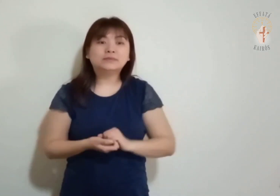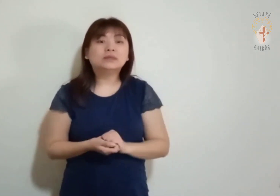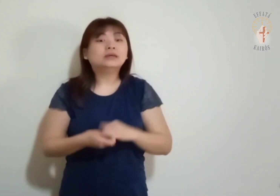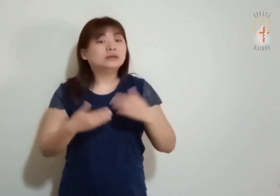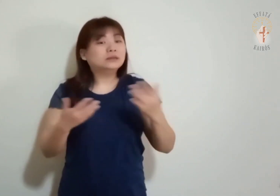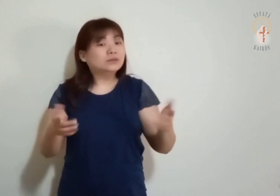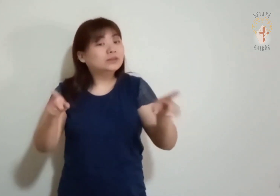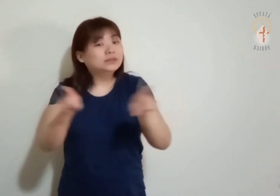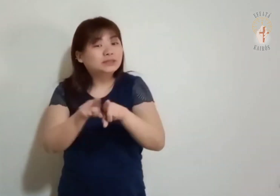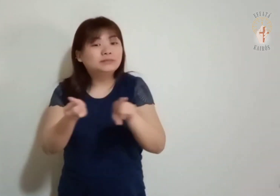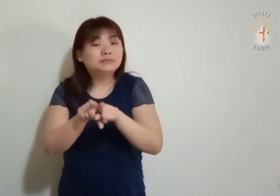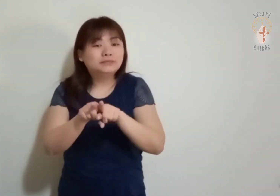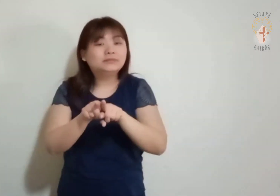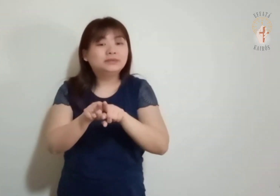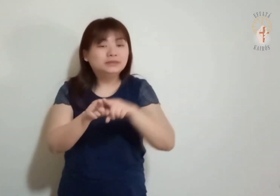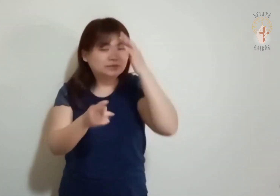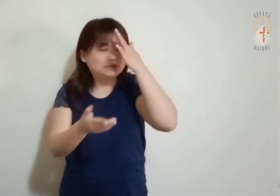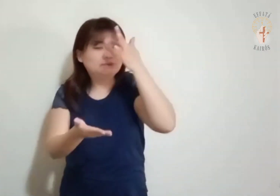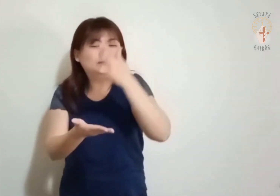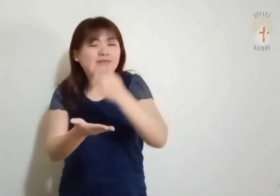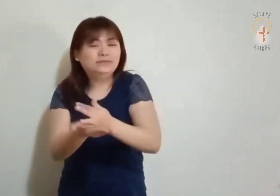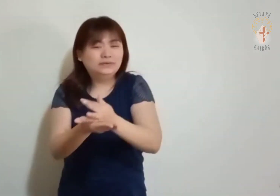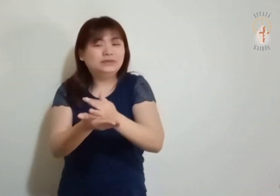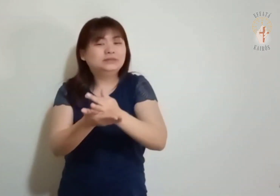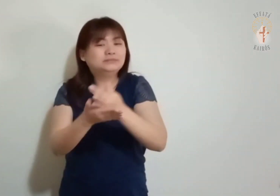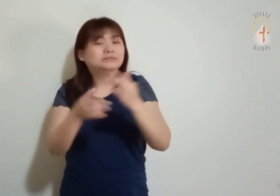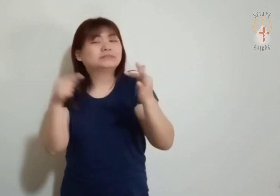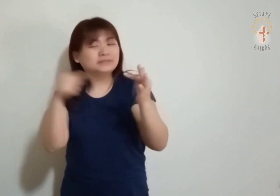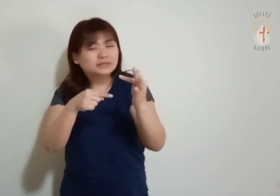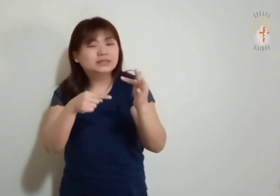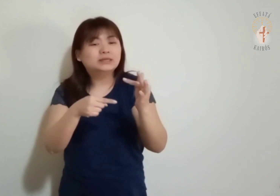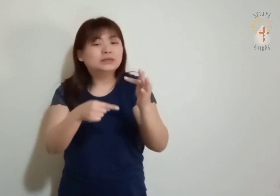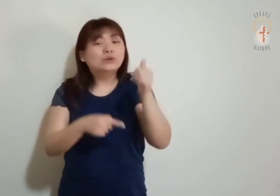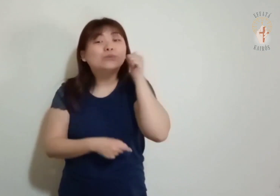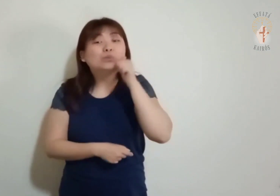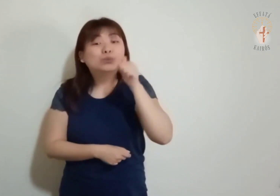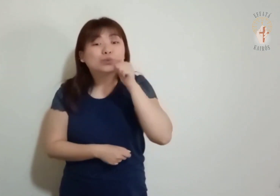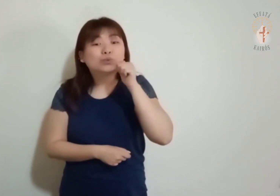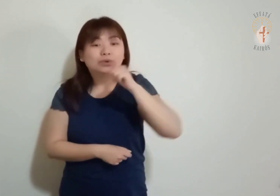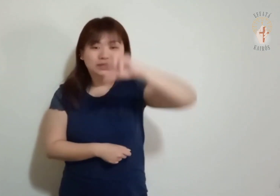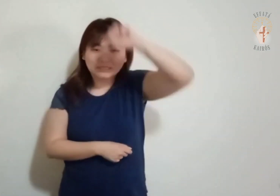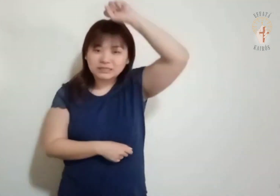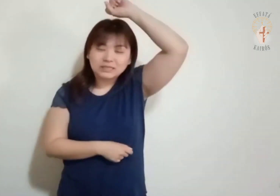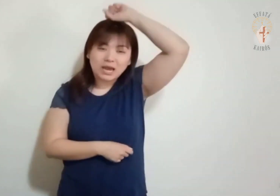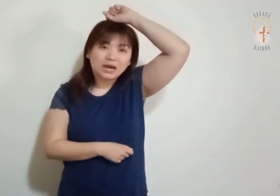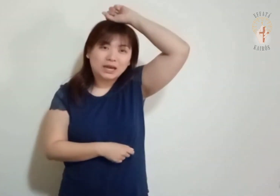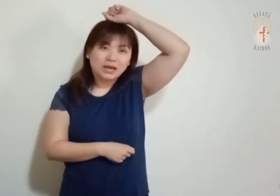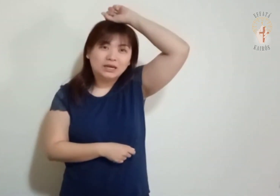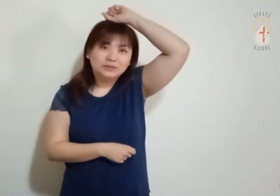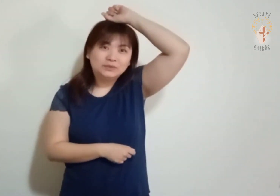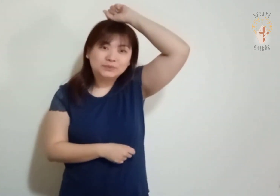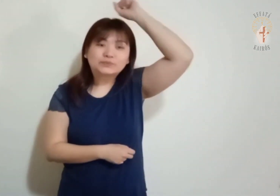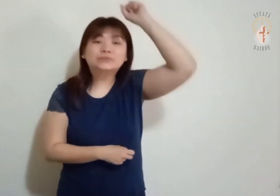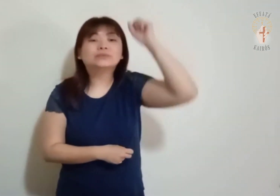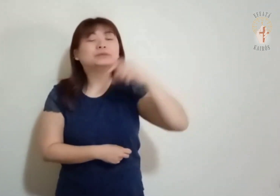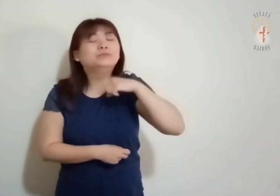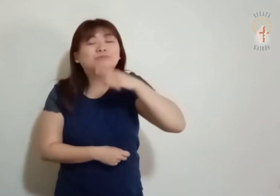Foi pela fé também que Sara, embora